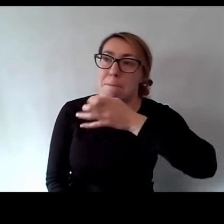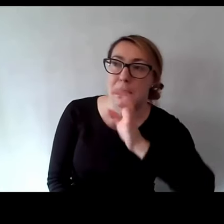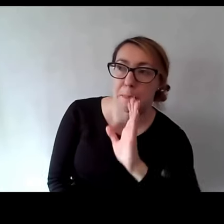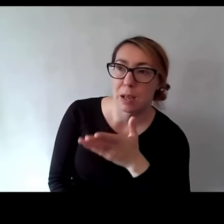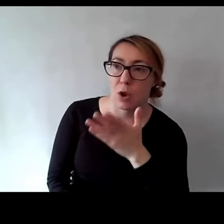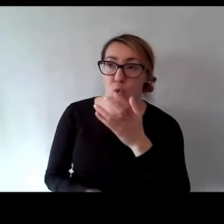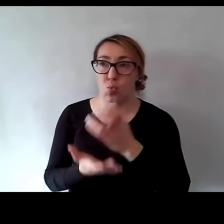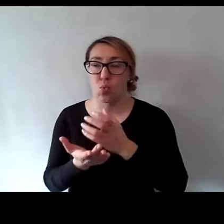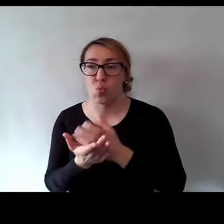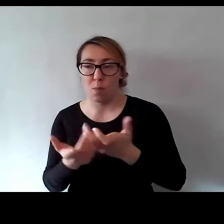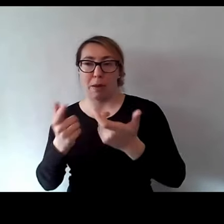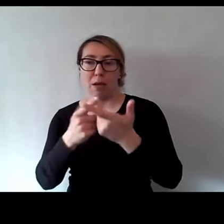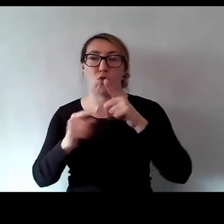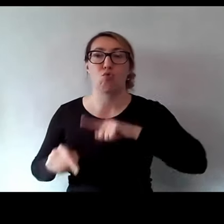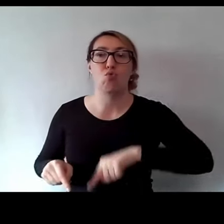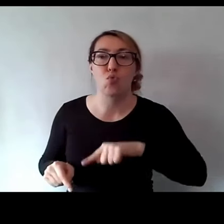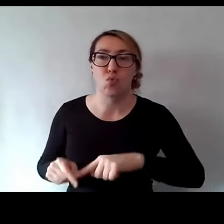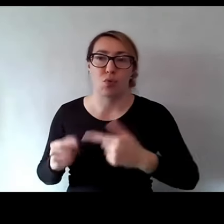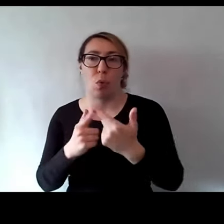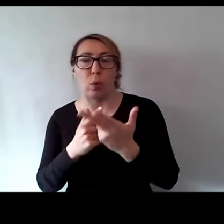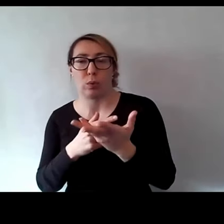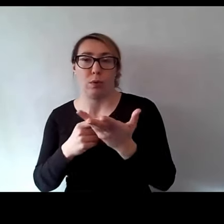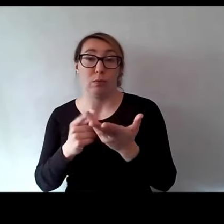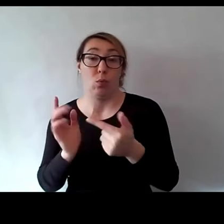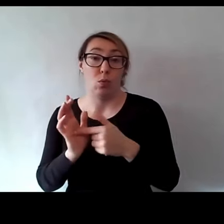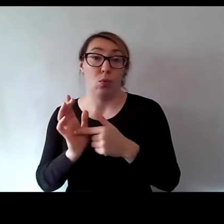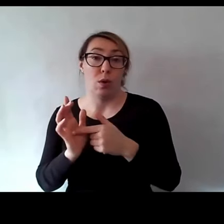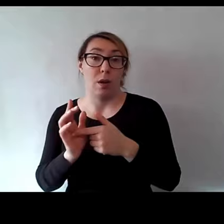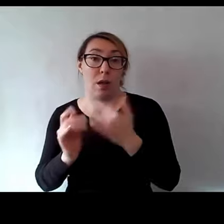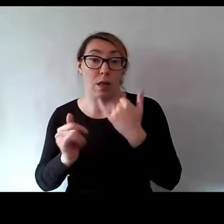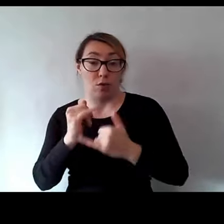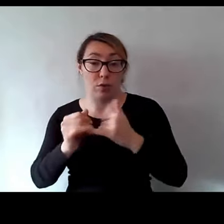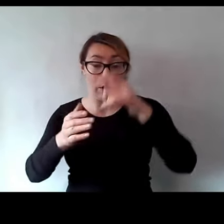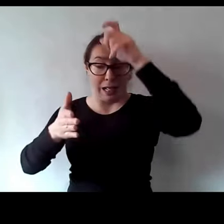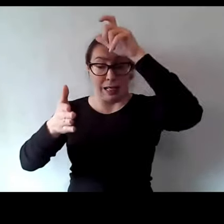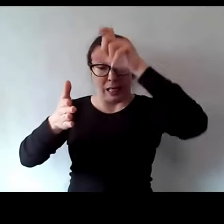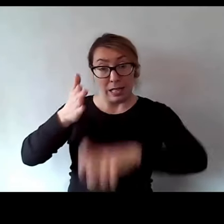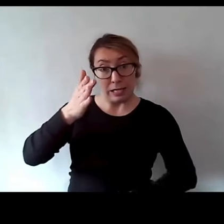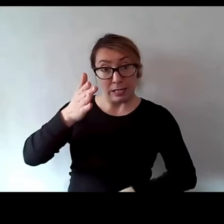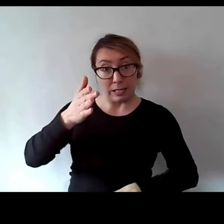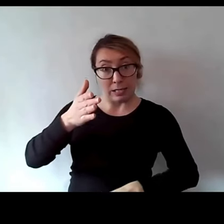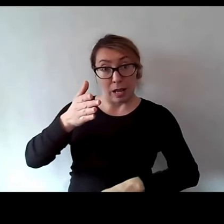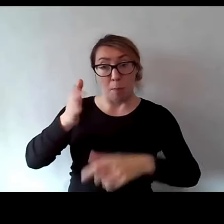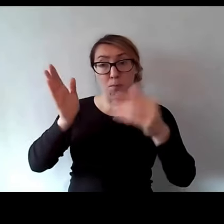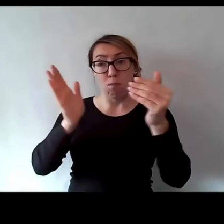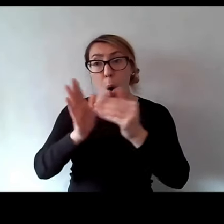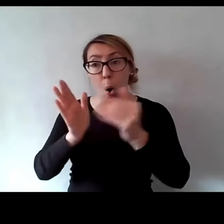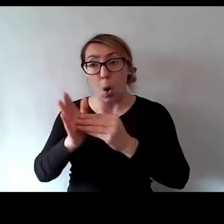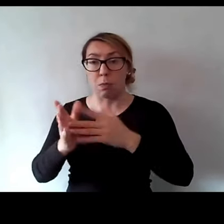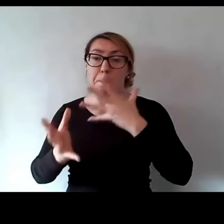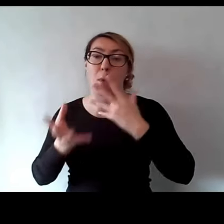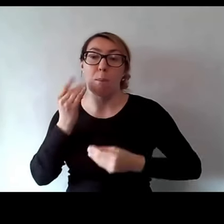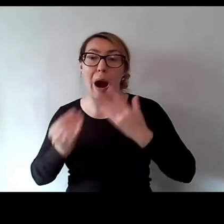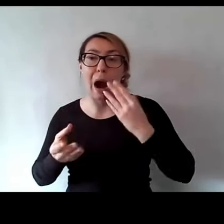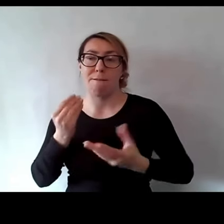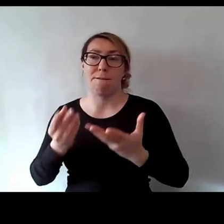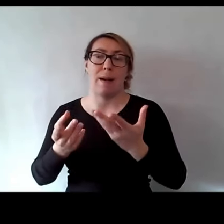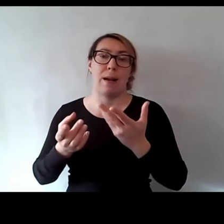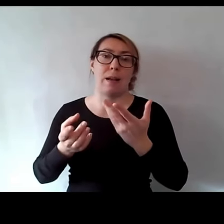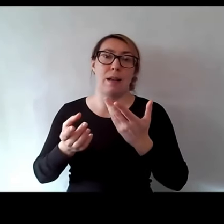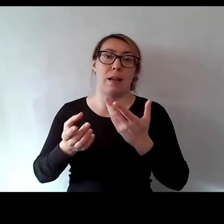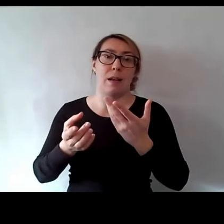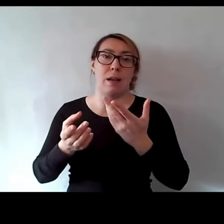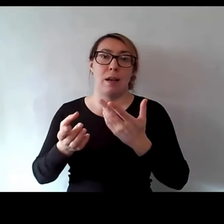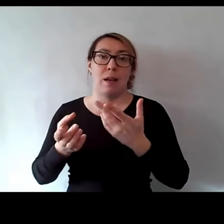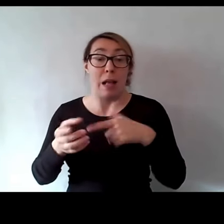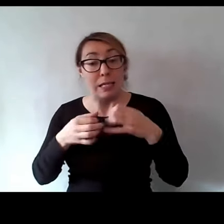chce kubka albo, że chce siusiu, rozumiecie, nie? I wtedy jak stworzymy sobie jakąś taką listę jego potrzeb, że chce się pobawić, ale chcesz pobawić